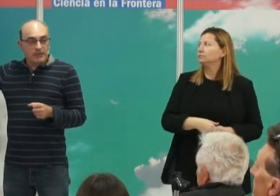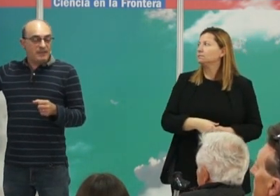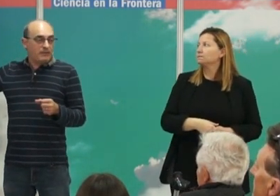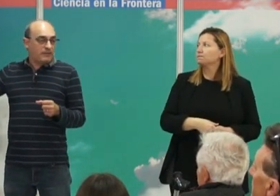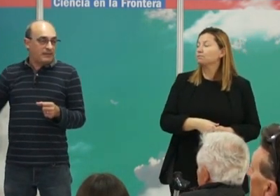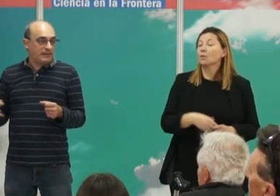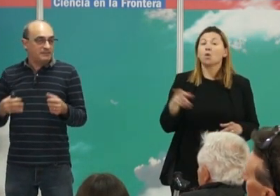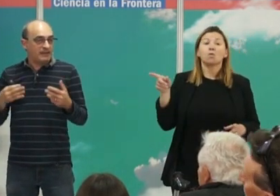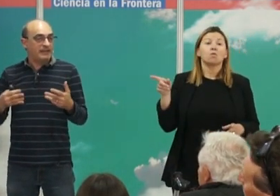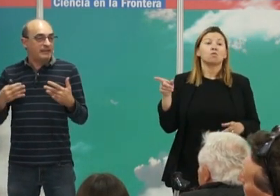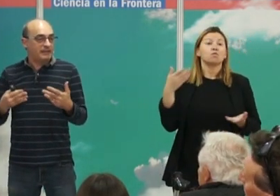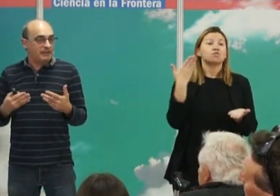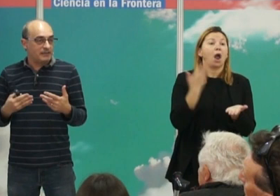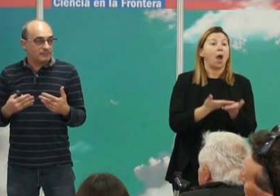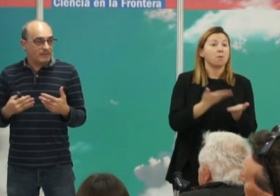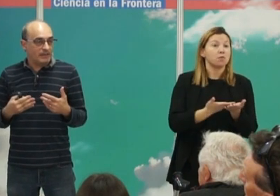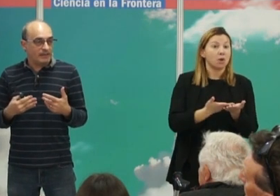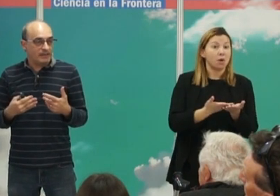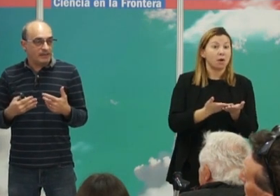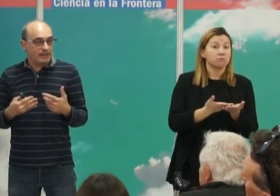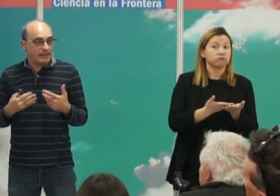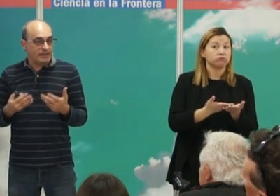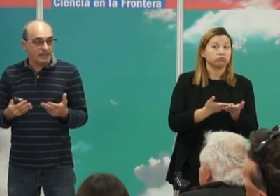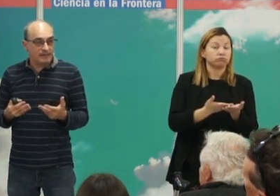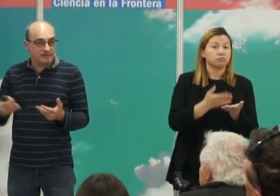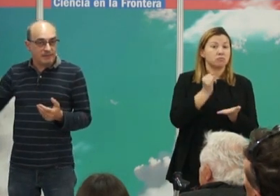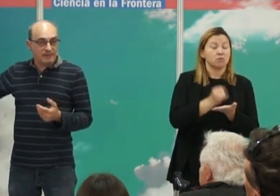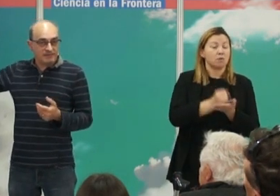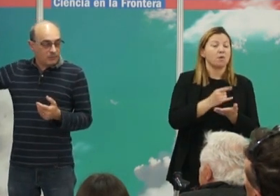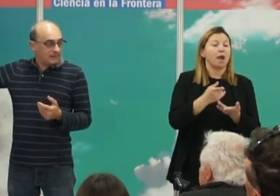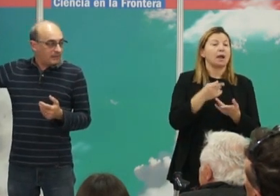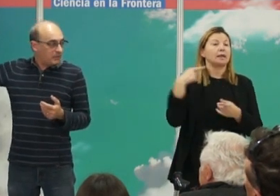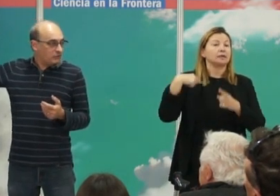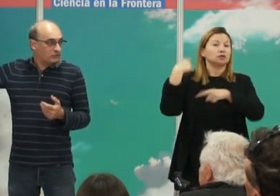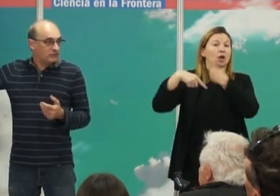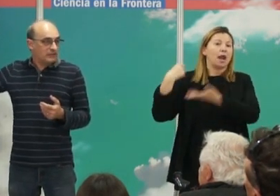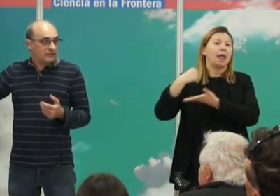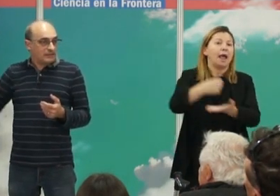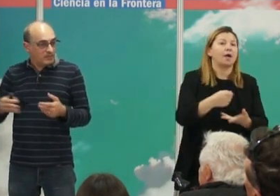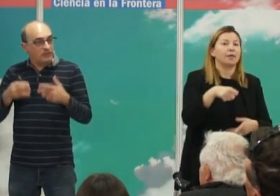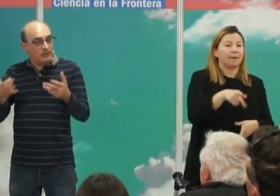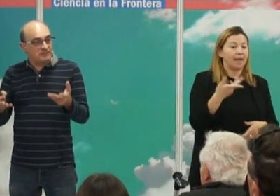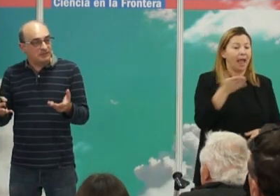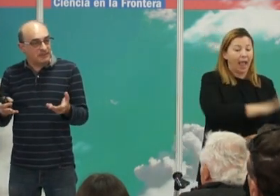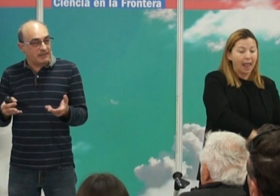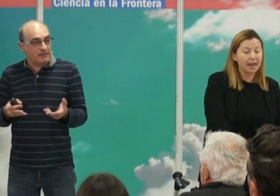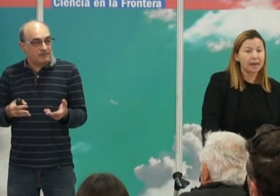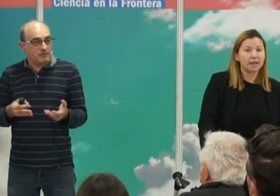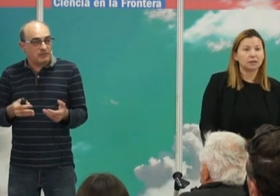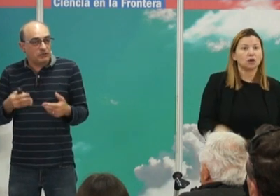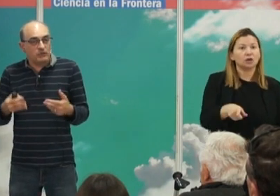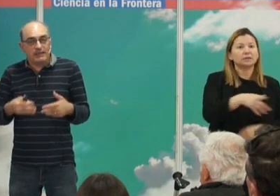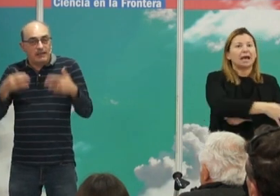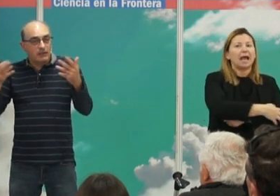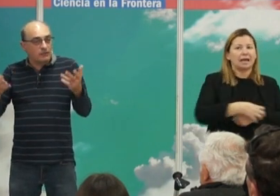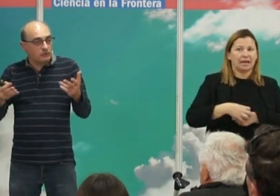una evidencia de que esta jerarquía era heredada es que a veces se encuentran niños también con estas riquezas